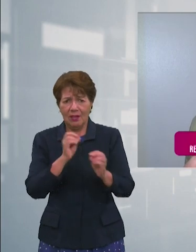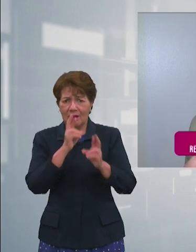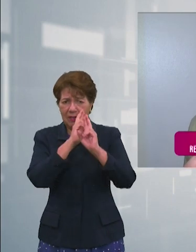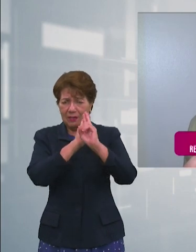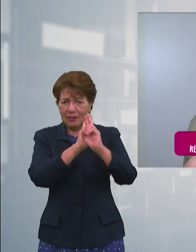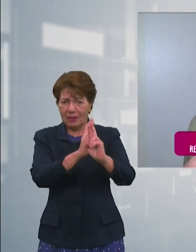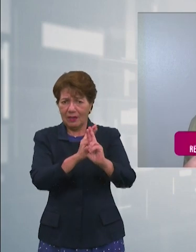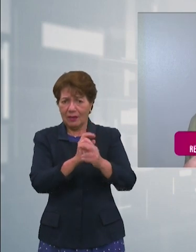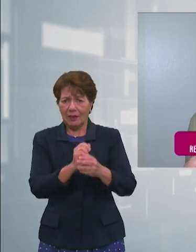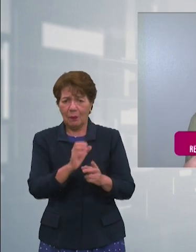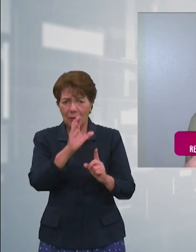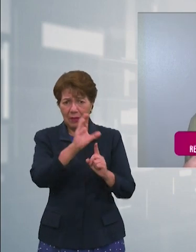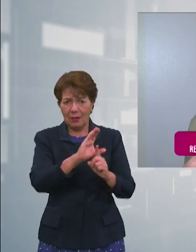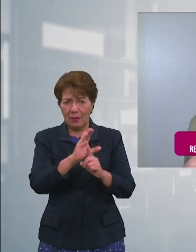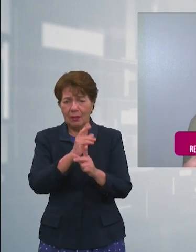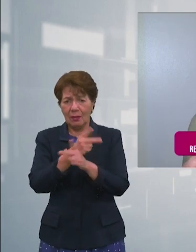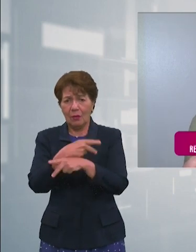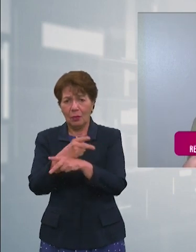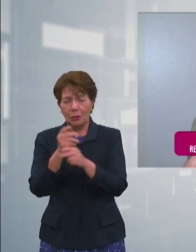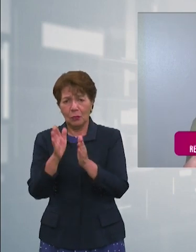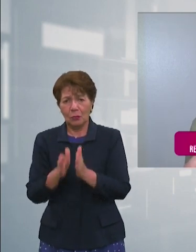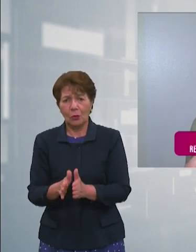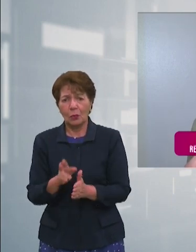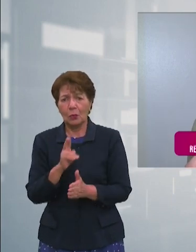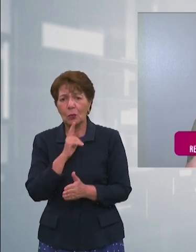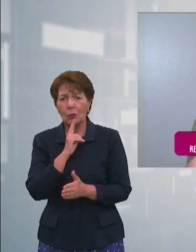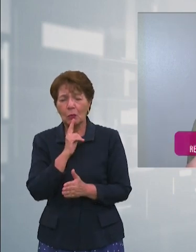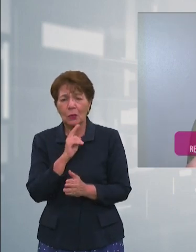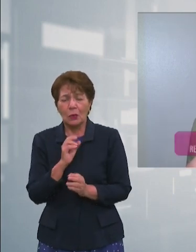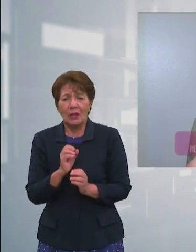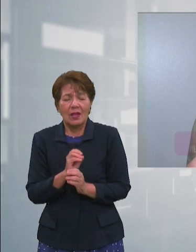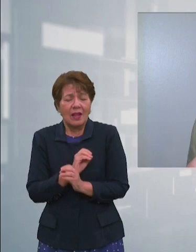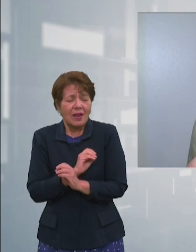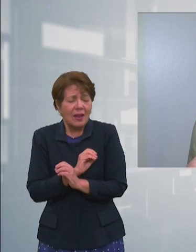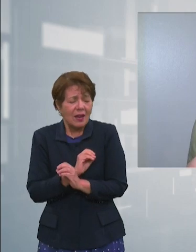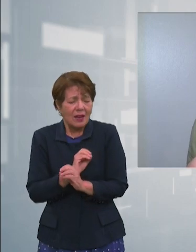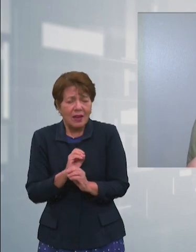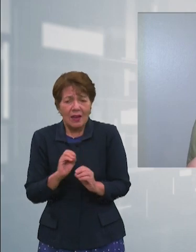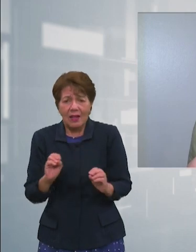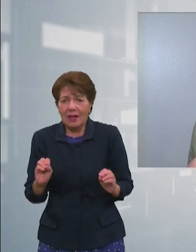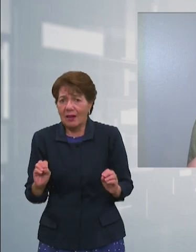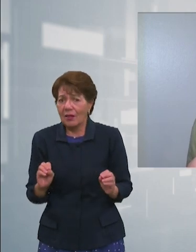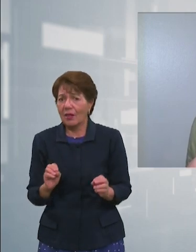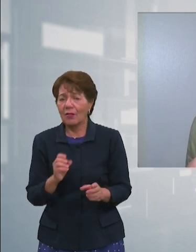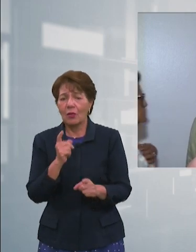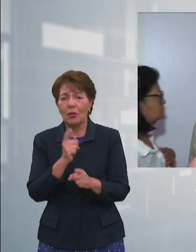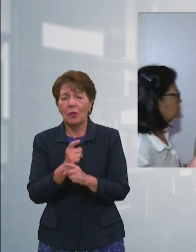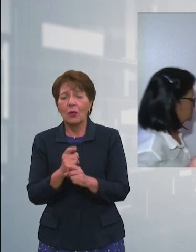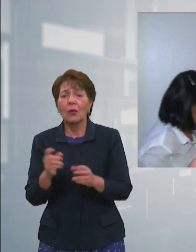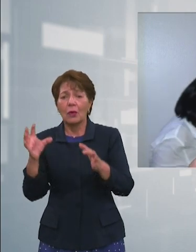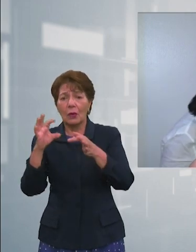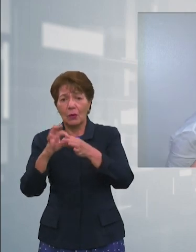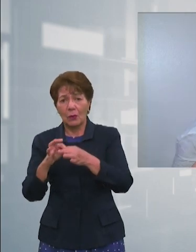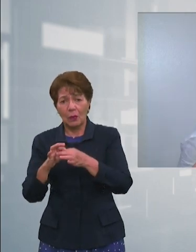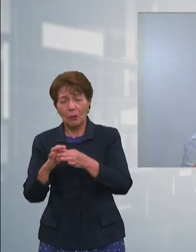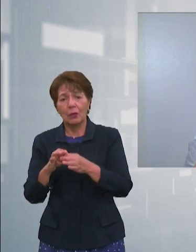del productor hondureño no ha sido absolutamente nada rentable ni productiva la relación que se tiene actualmente con China